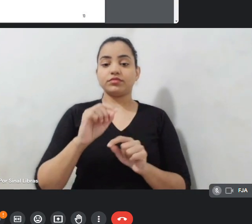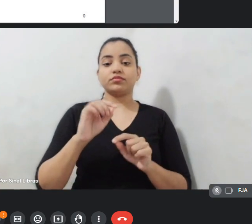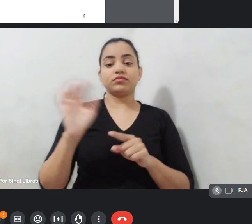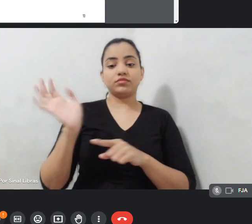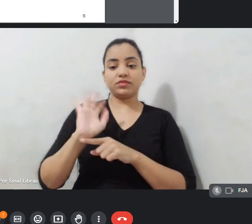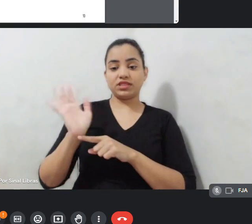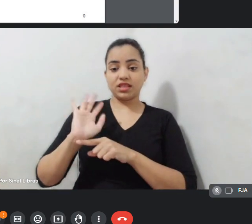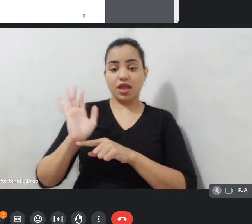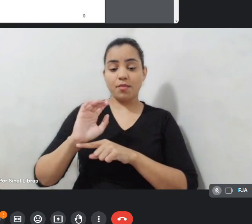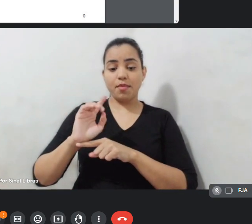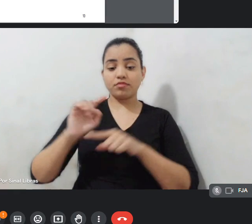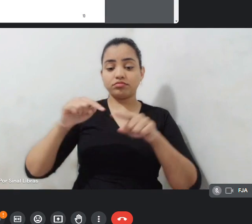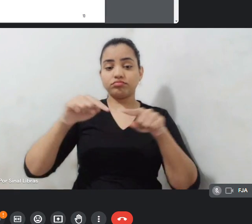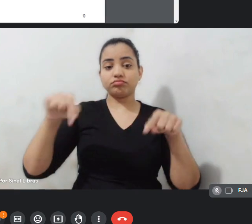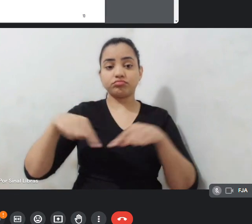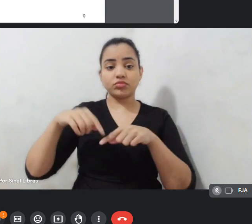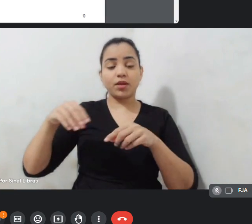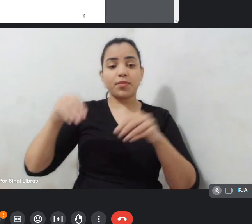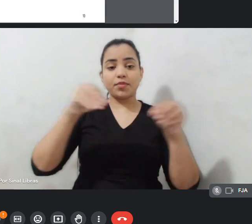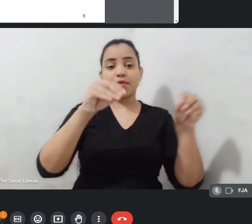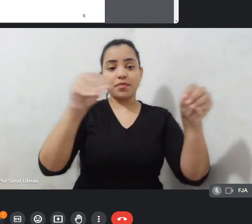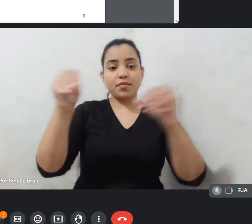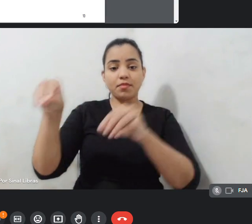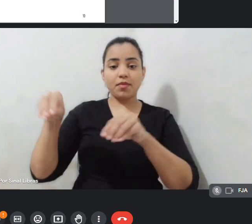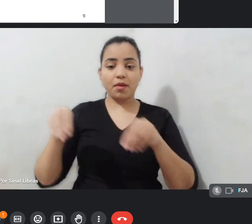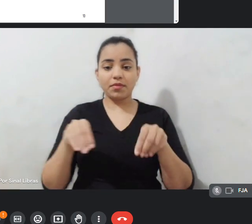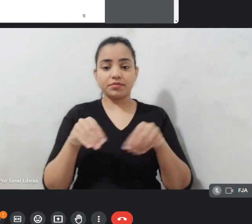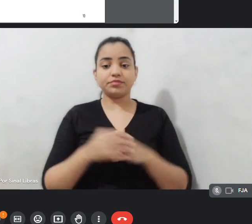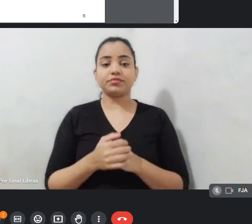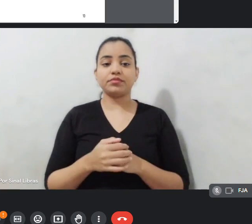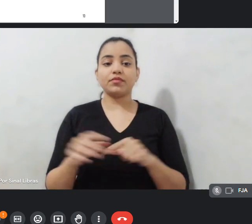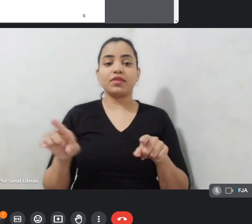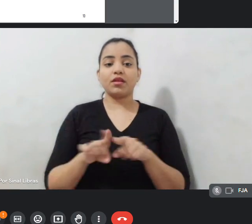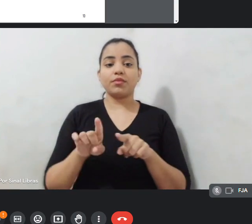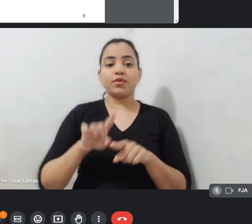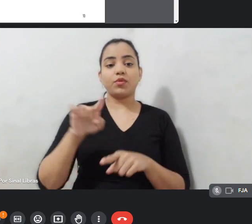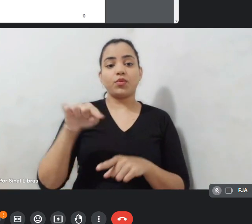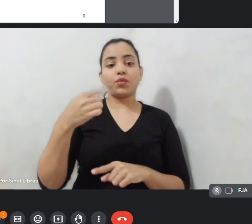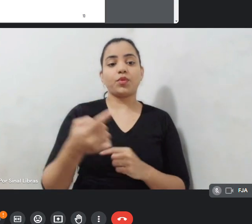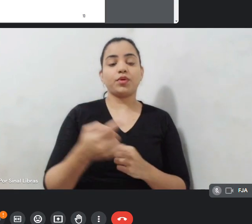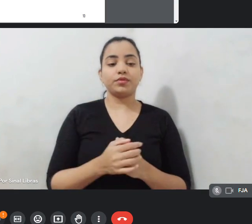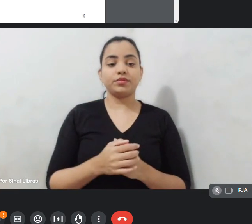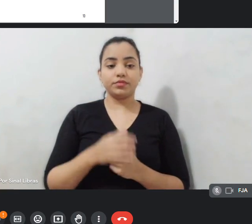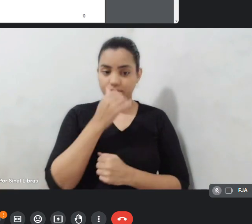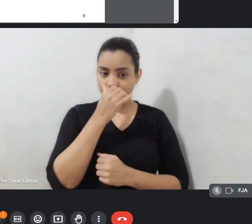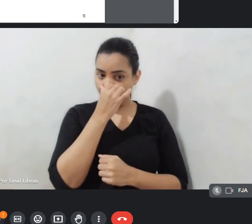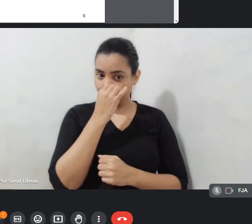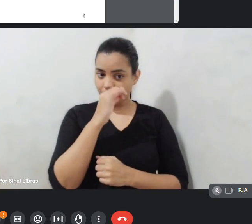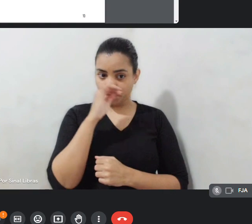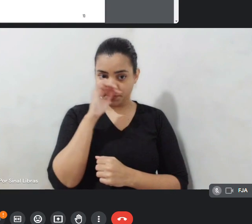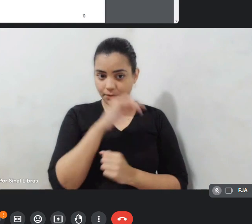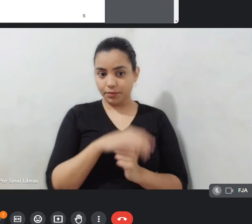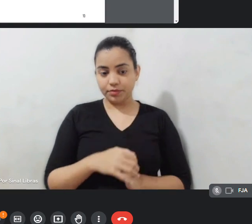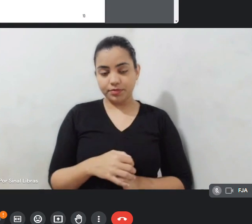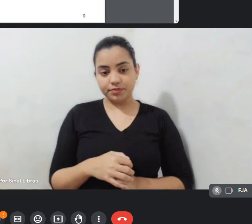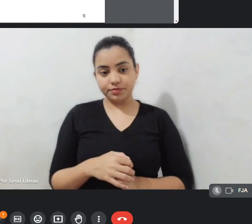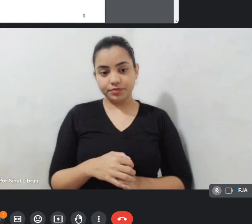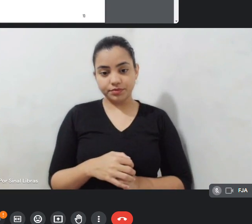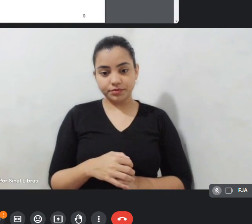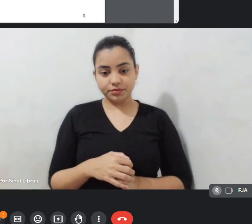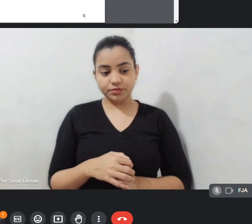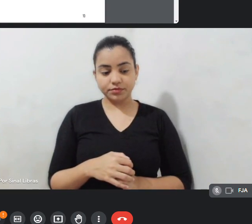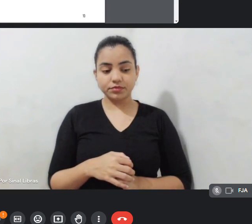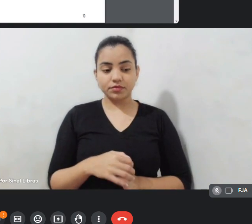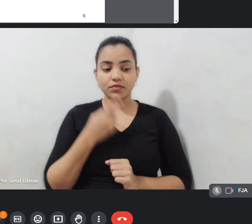muito próximo inciso, que é o 3, o primeiro tópico deles bem importante de vocês é a terem sobre formação,